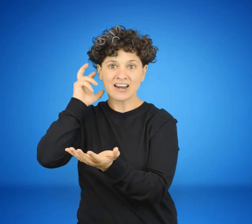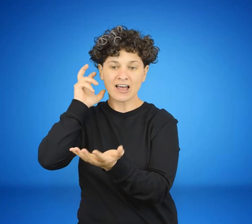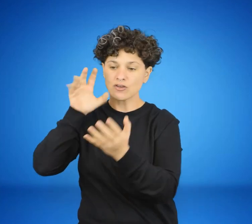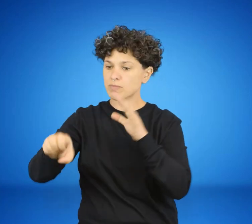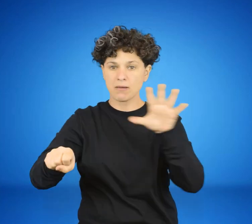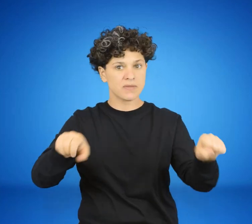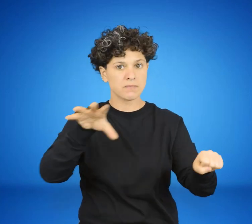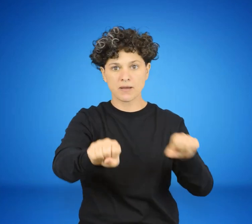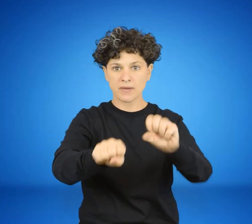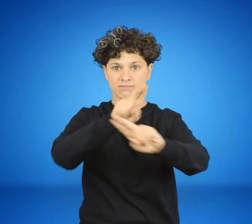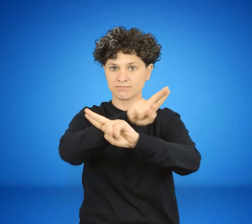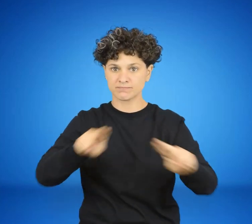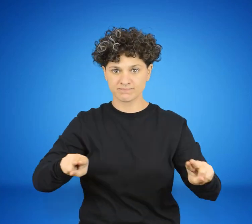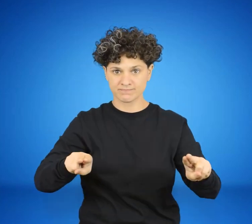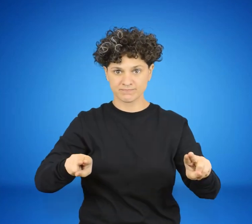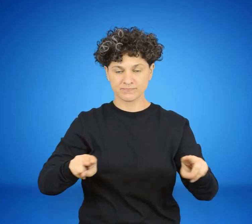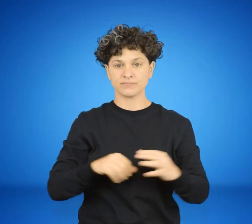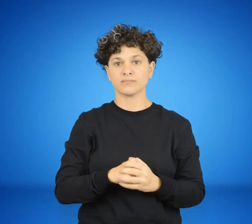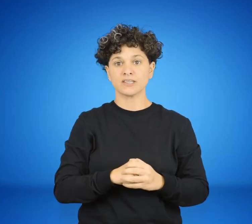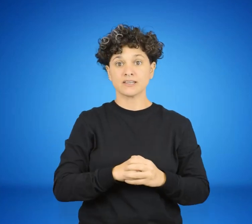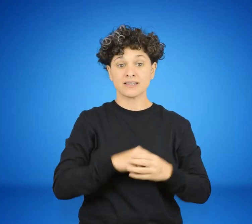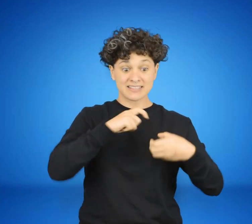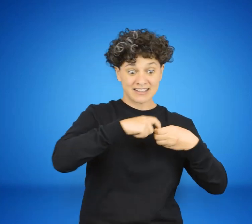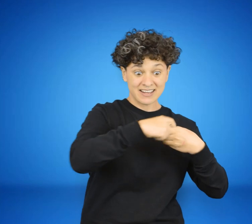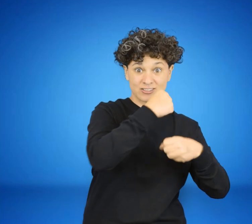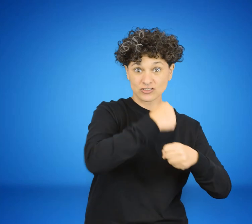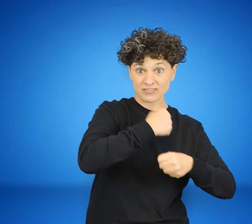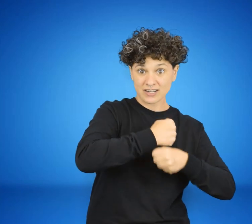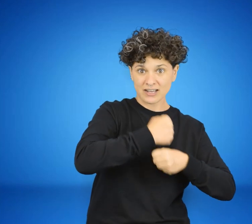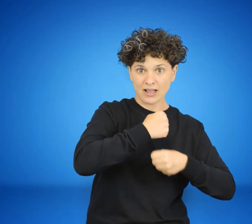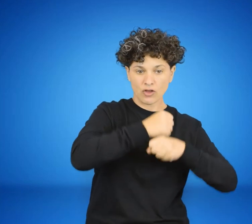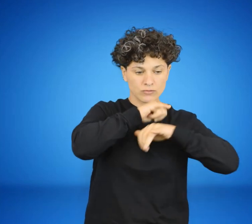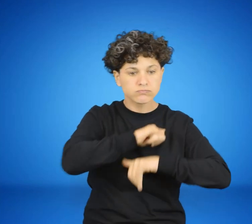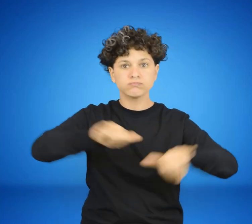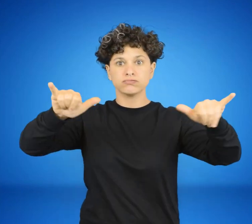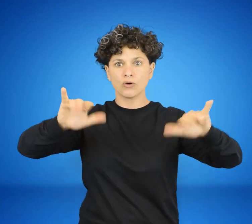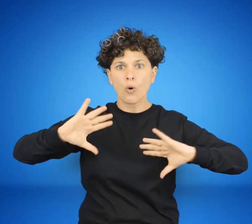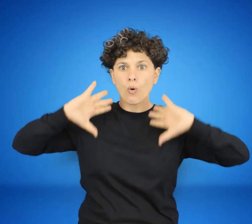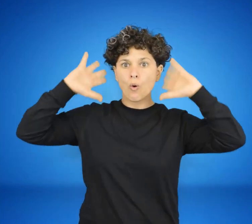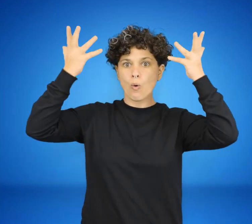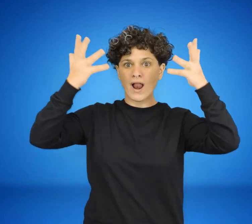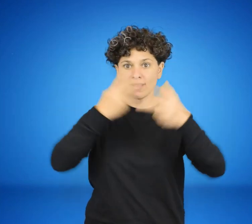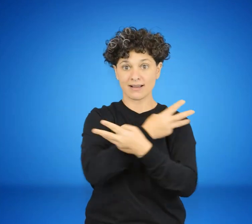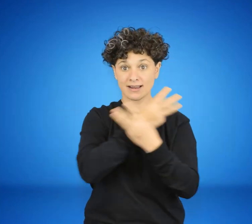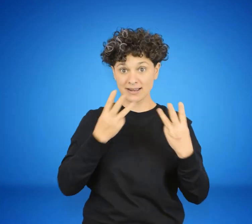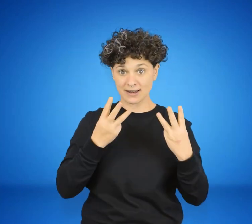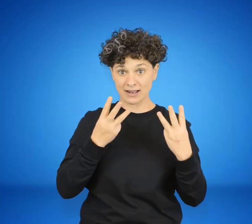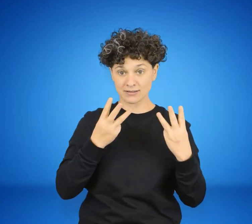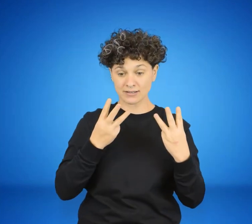de radio. La CNT emitió un comunicado llamando a la huelga general y la